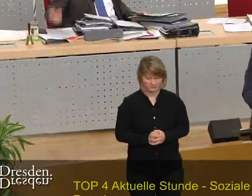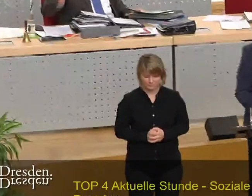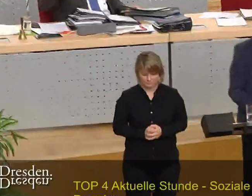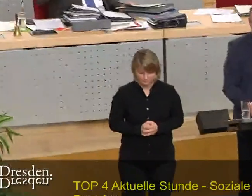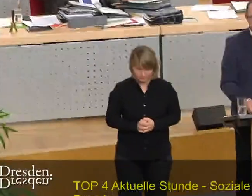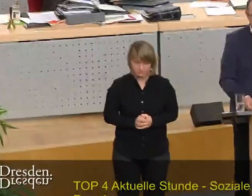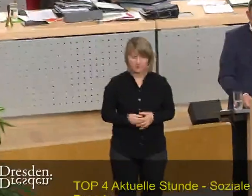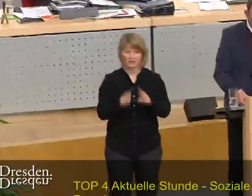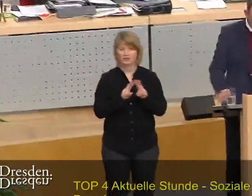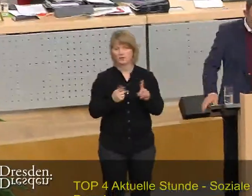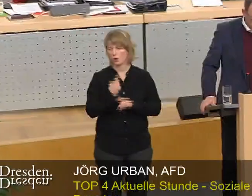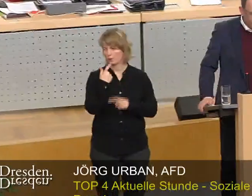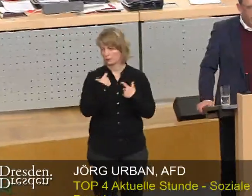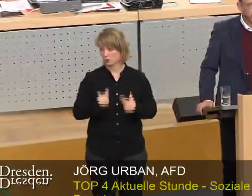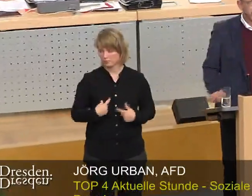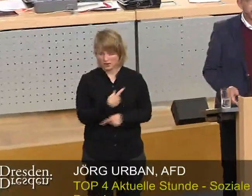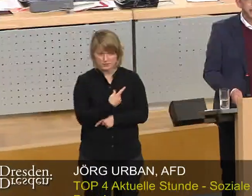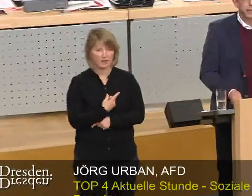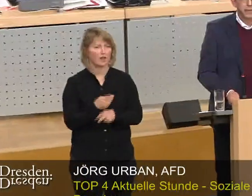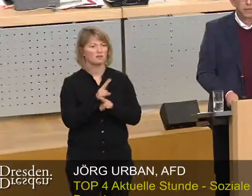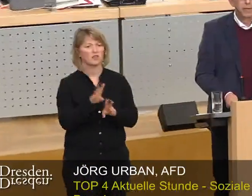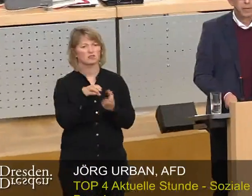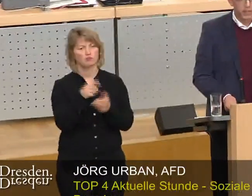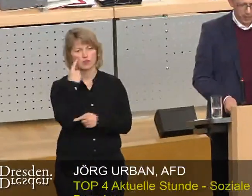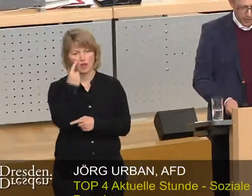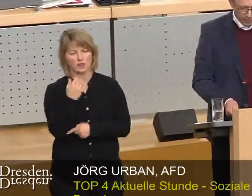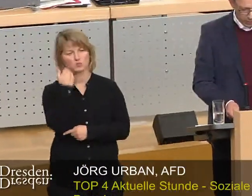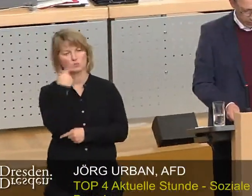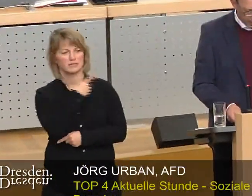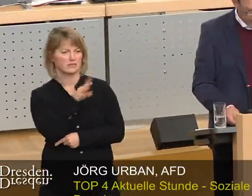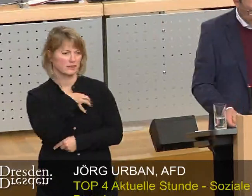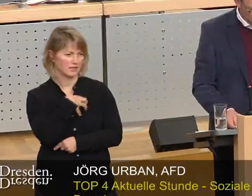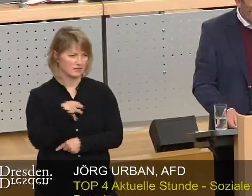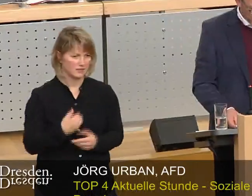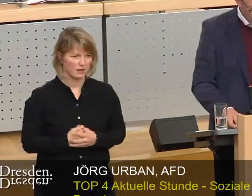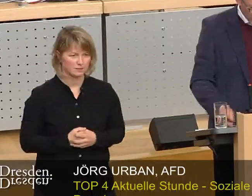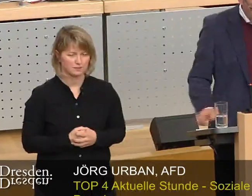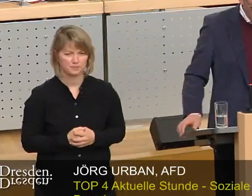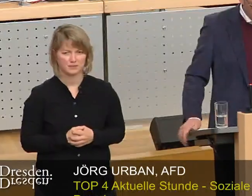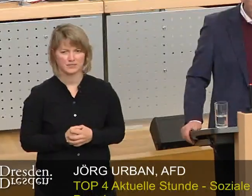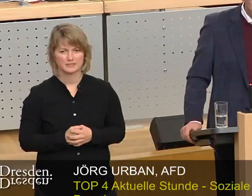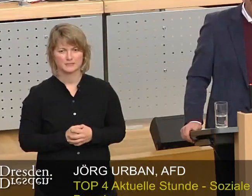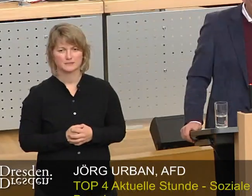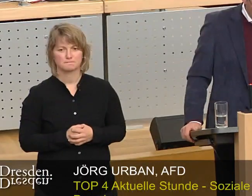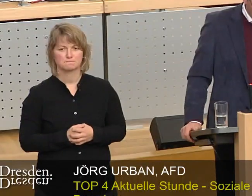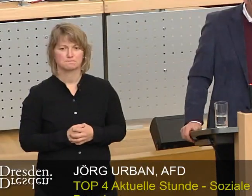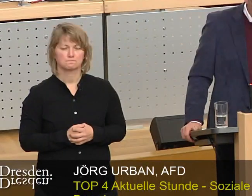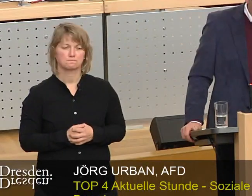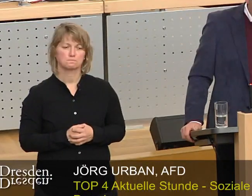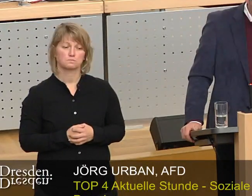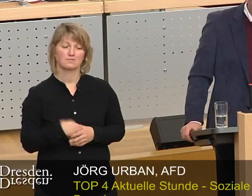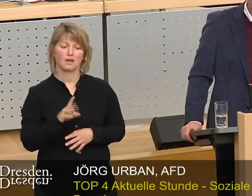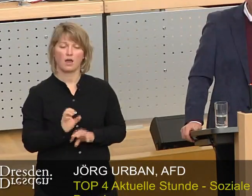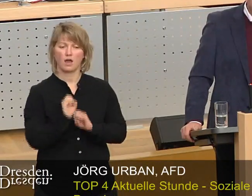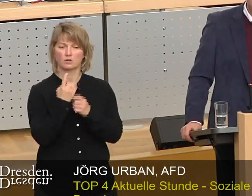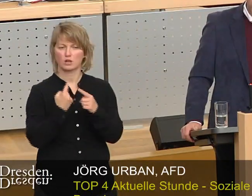Sehr geehrter Herr Oberbürgermeister, sehr geehrte Stadträte, liebe Dresdnerinnen und Dresdner! Eine Aktuelle Stunde